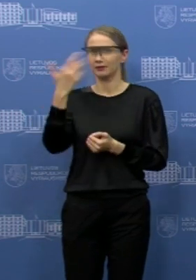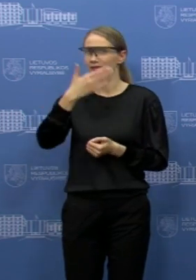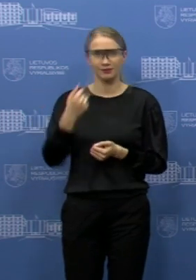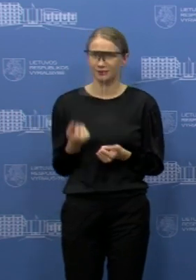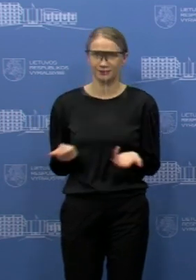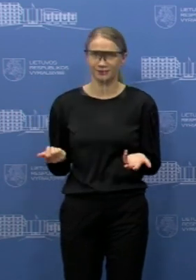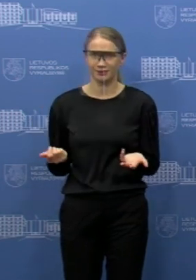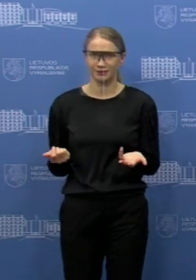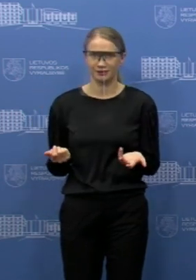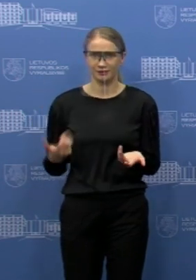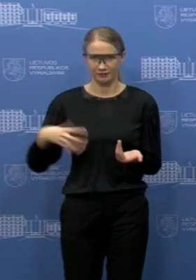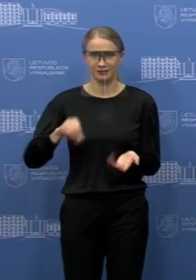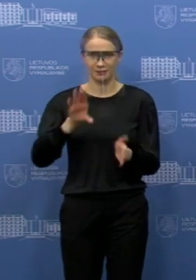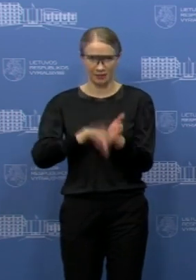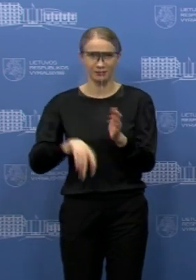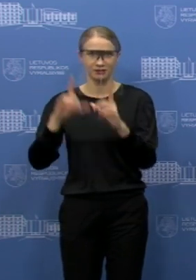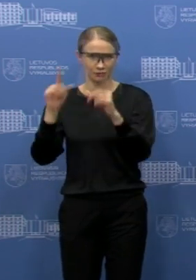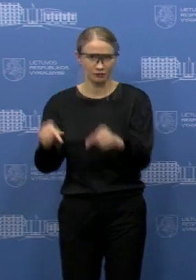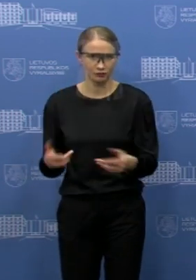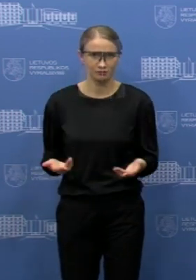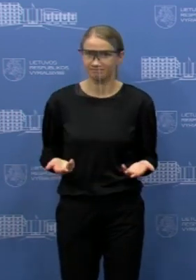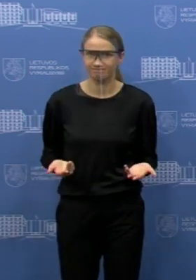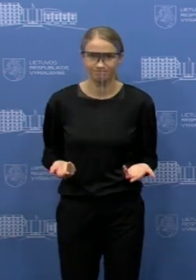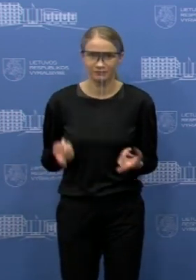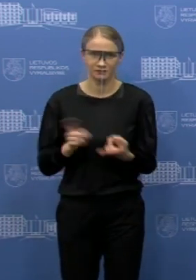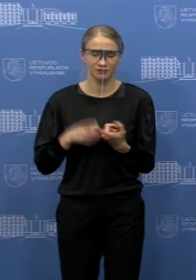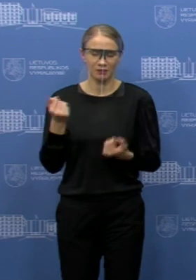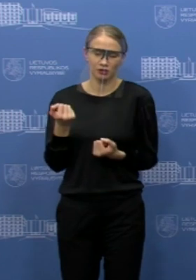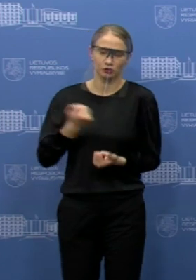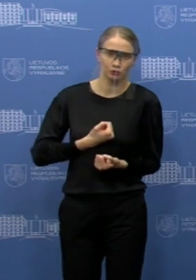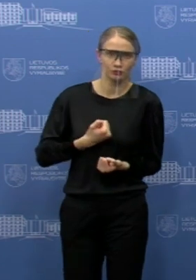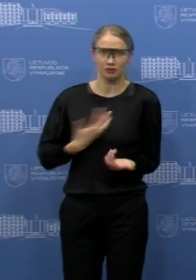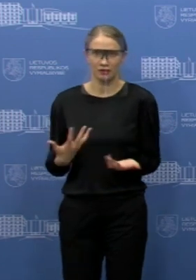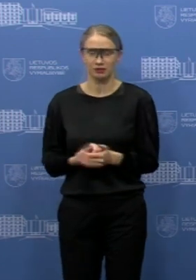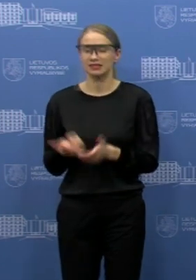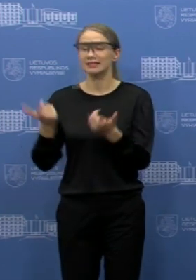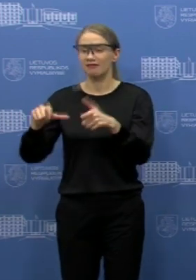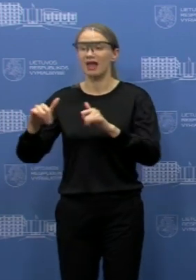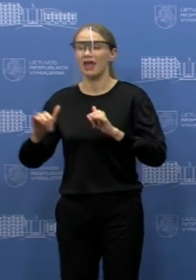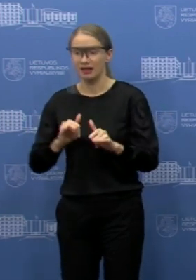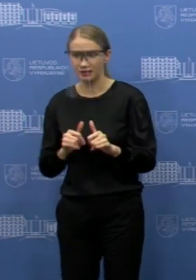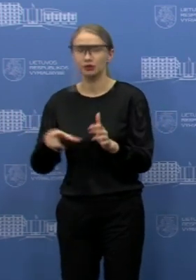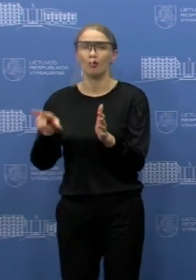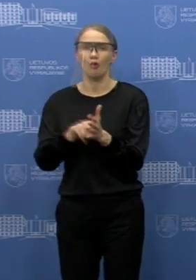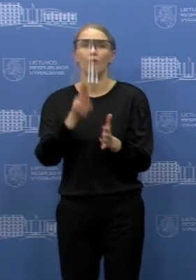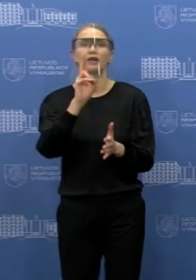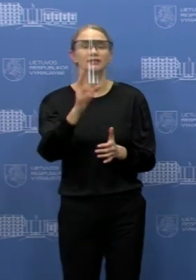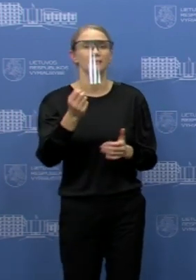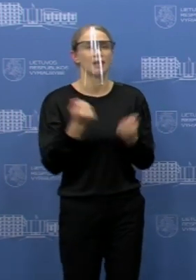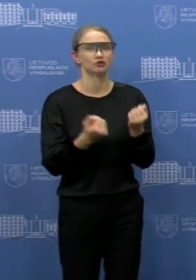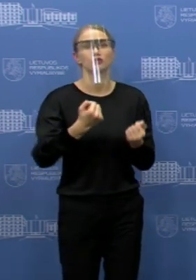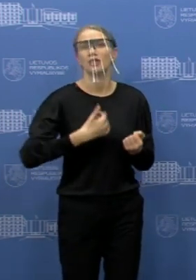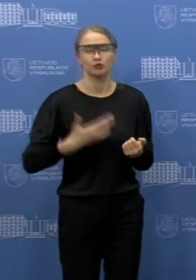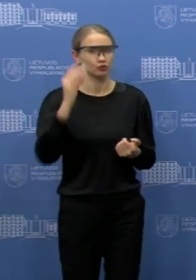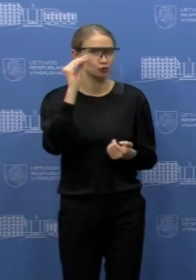visiem jam būtų labai paprasta pasiekti tokią vietą. Tai jeigu savivaldybė taip ir daro, jinai turėtų pasirūpinti tais, kurie neturi savo